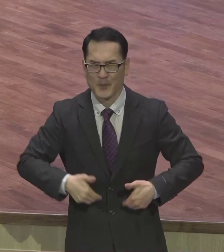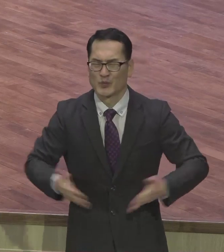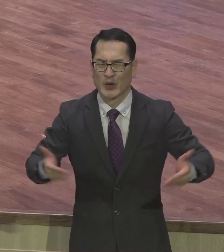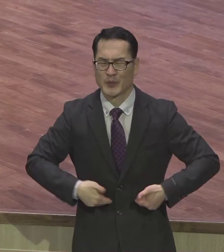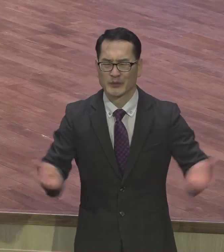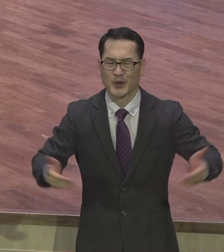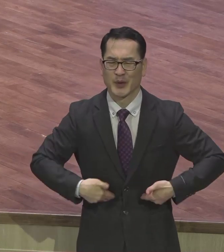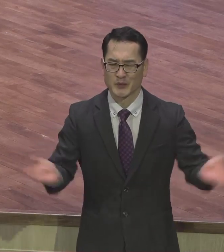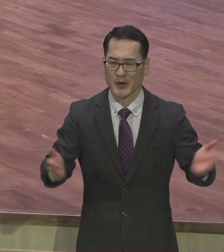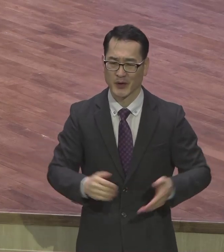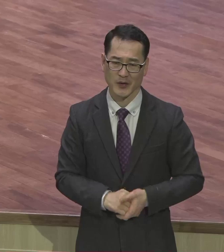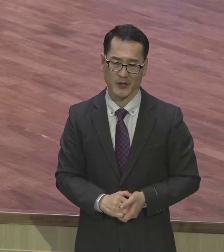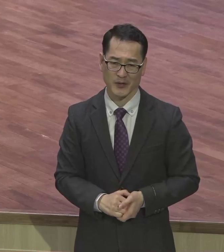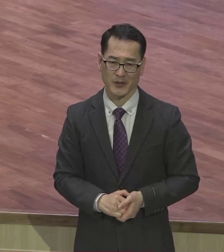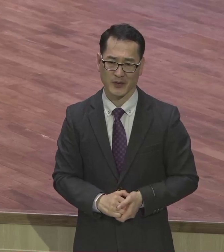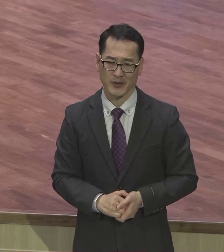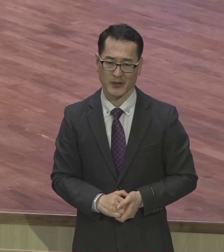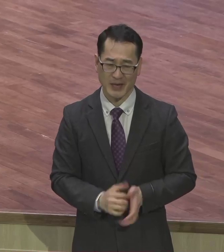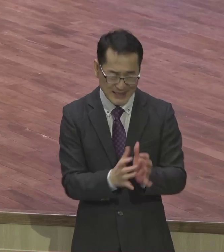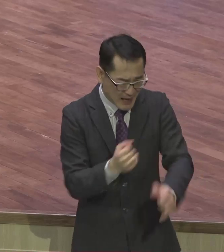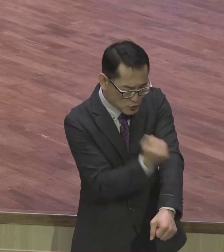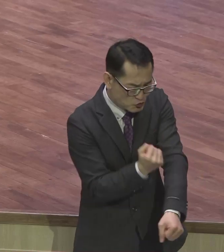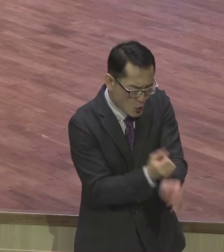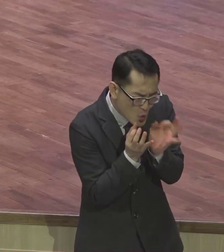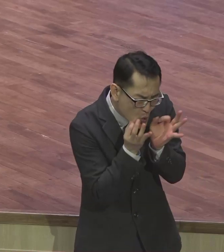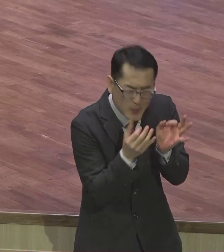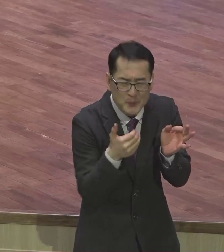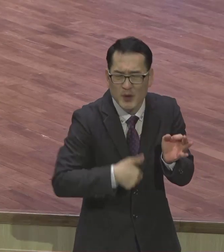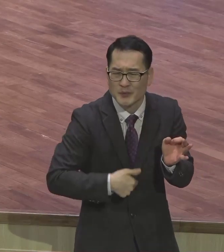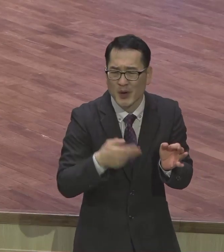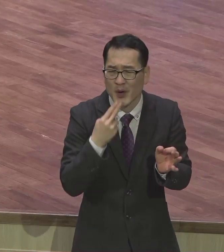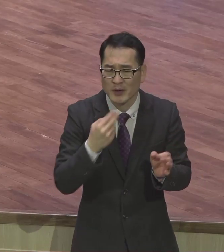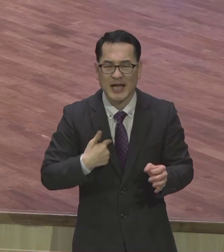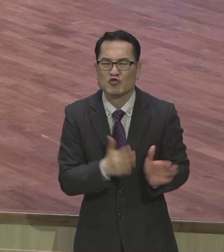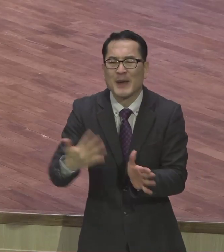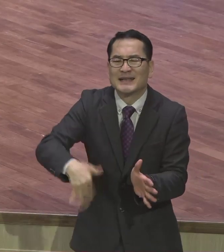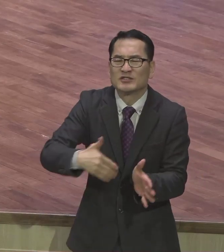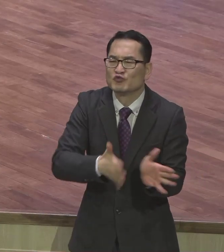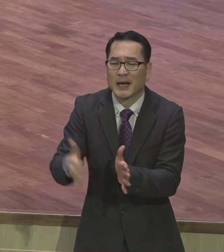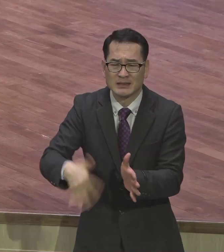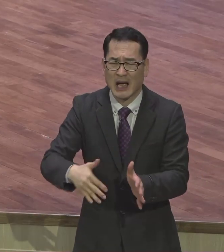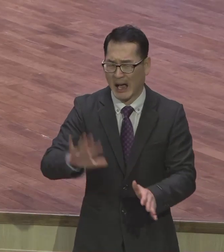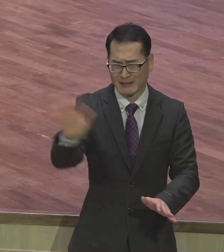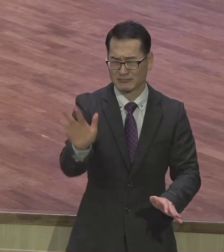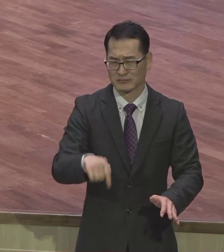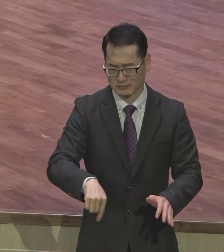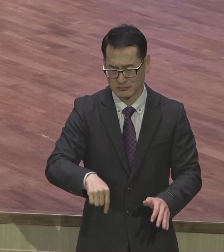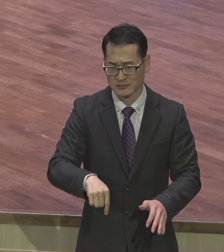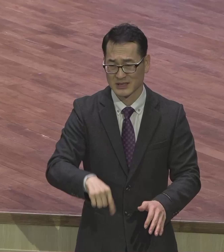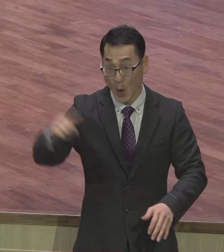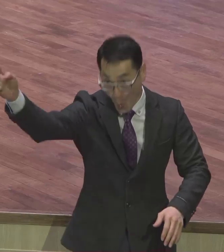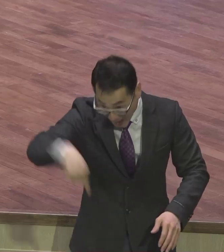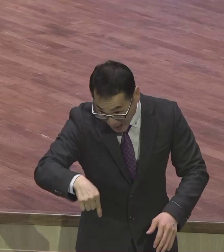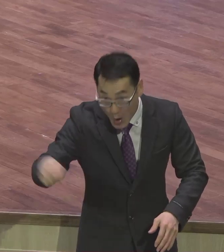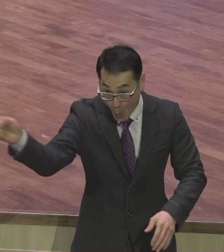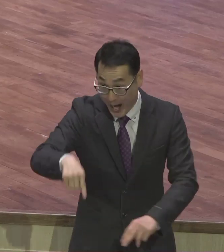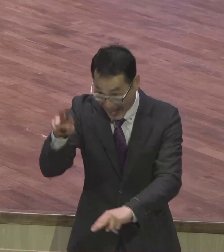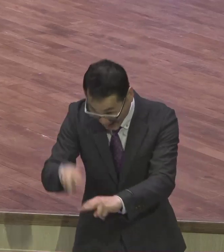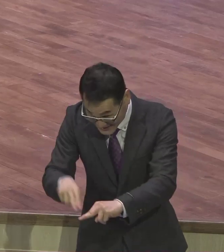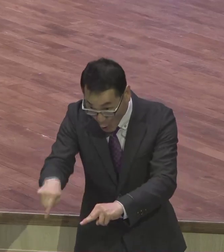노력 필요 없다니까 내가 준비가 안 뭘 준비가 안 돼 그냥 오신 것이 준비요 아멘 이 자리에